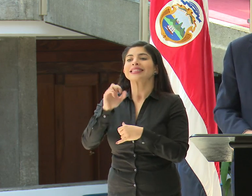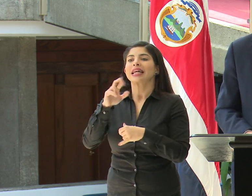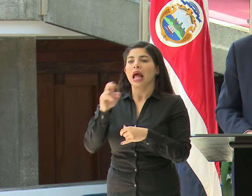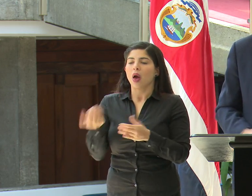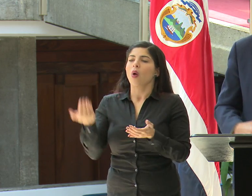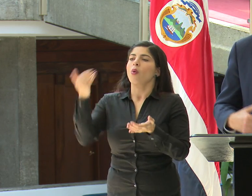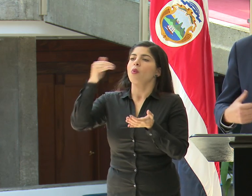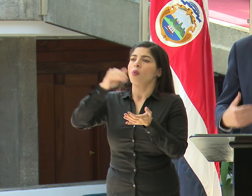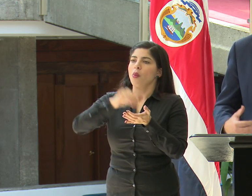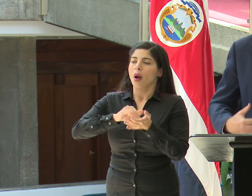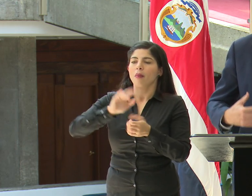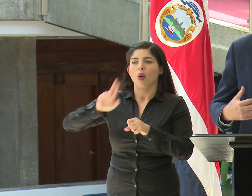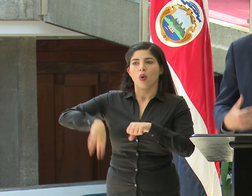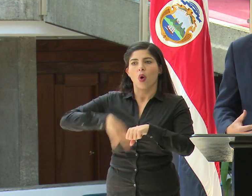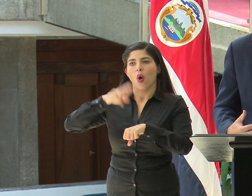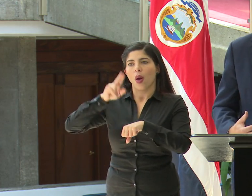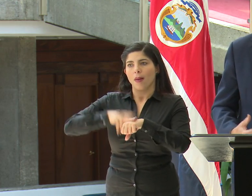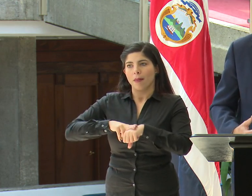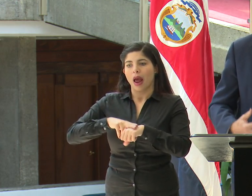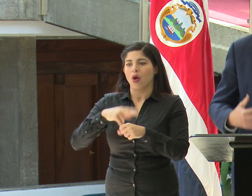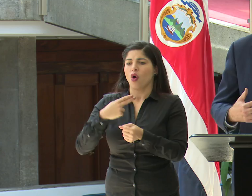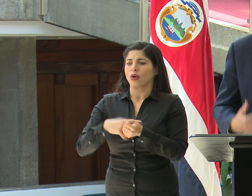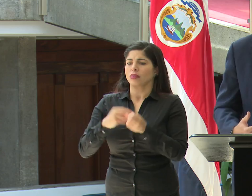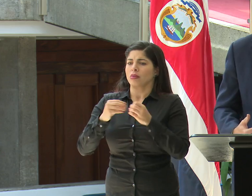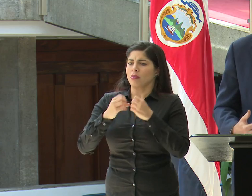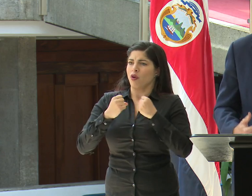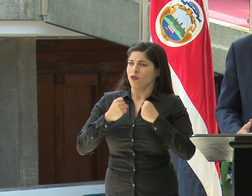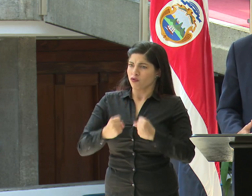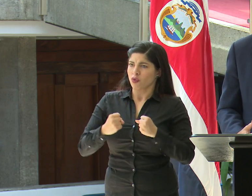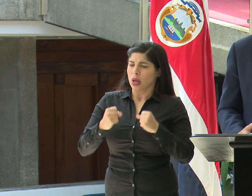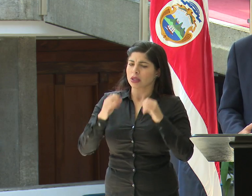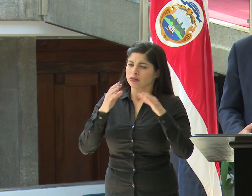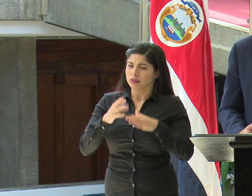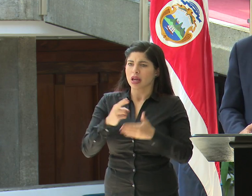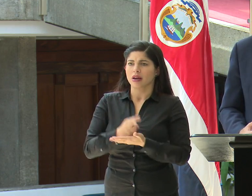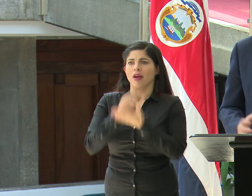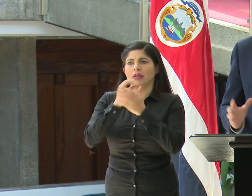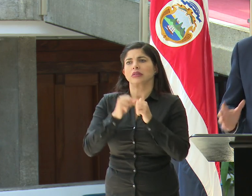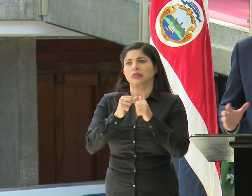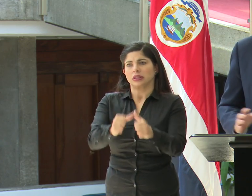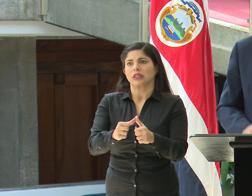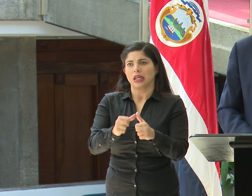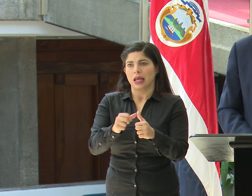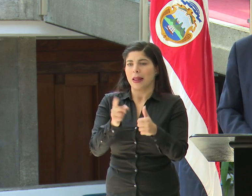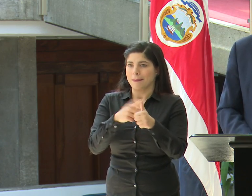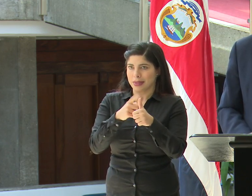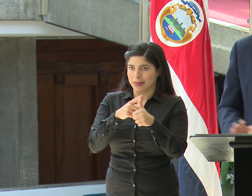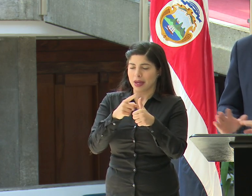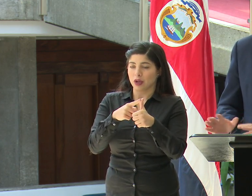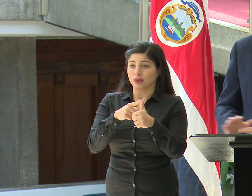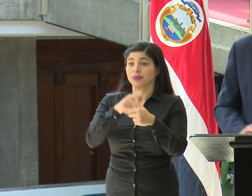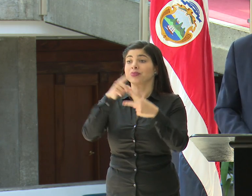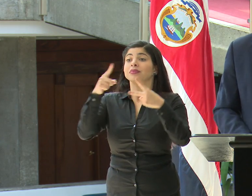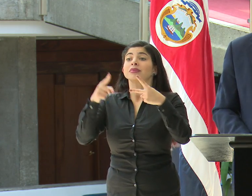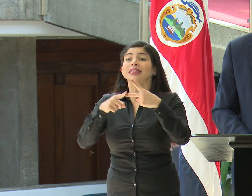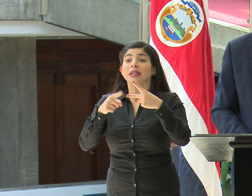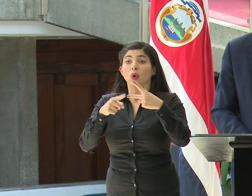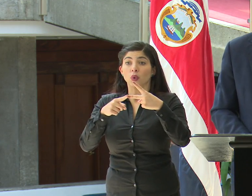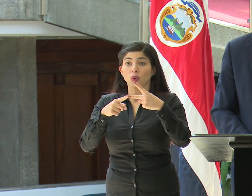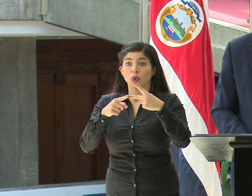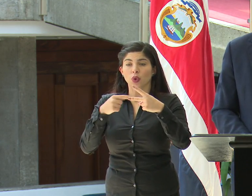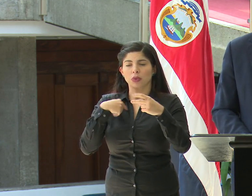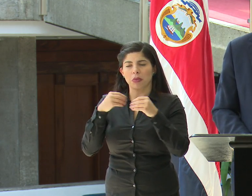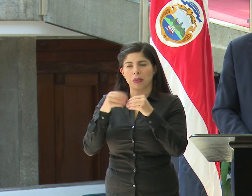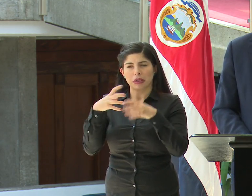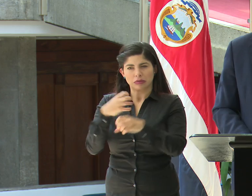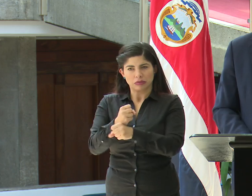a la normalidad como un hospital fortalecido en rehabilitación. Ese es el primer punto. Segundo punto, que voy